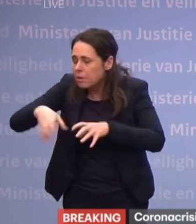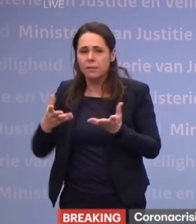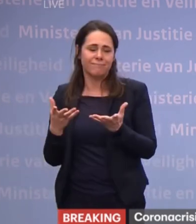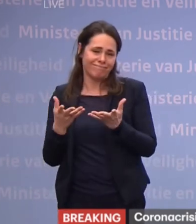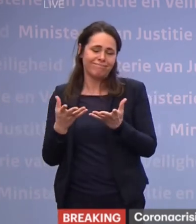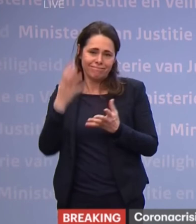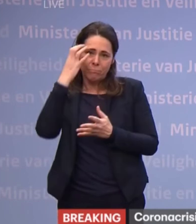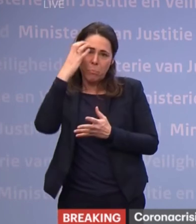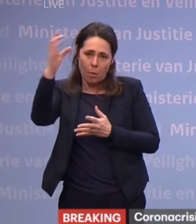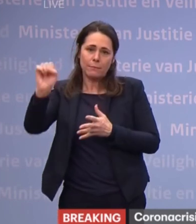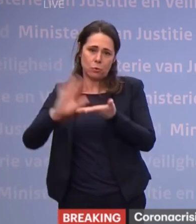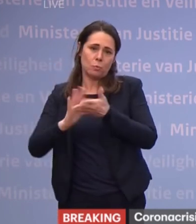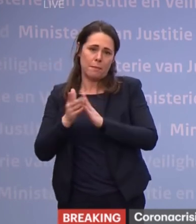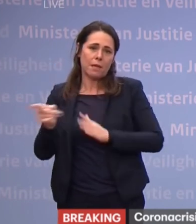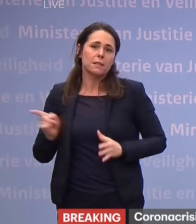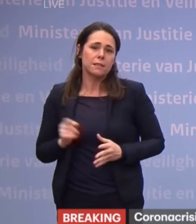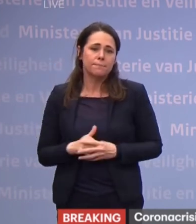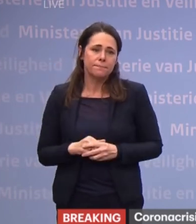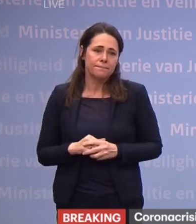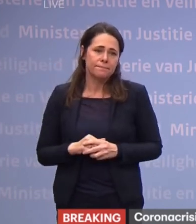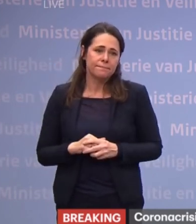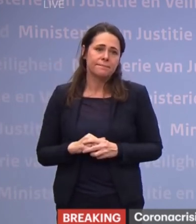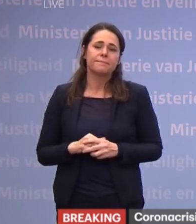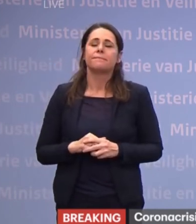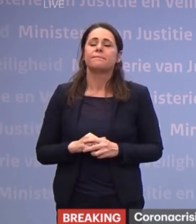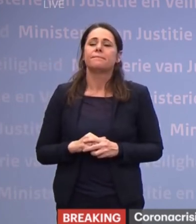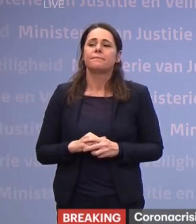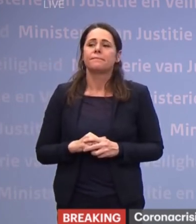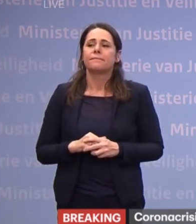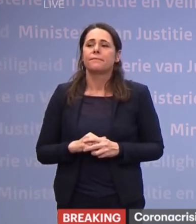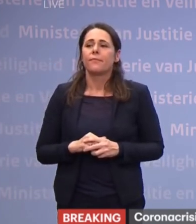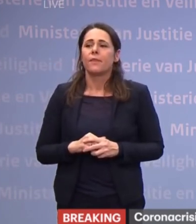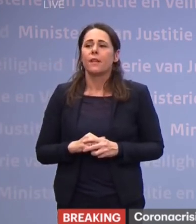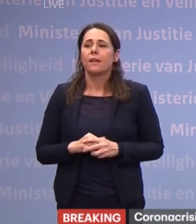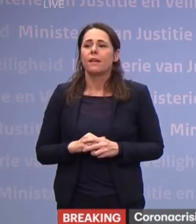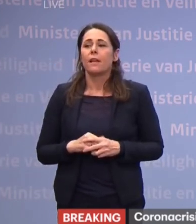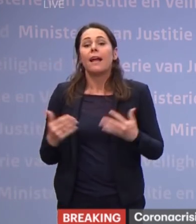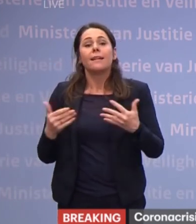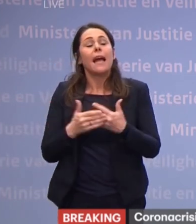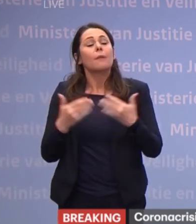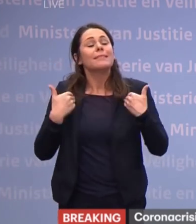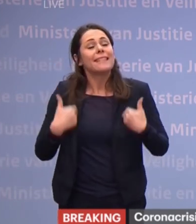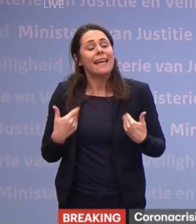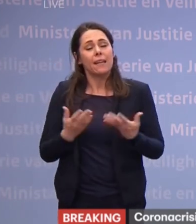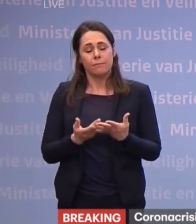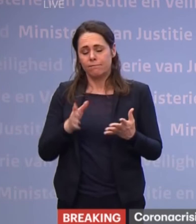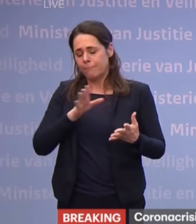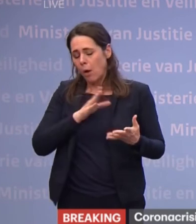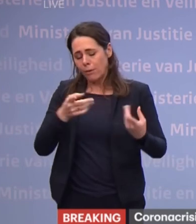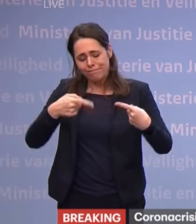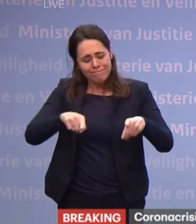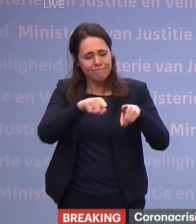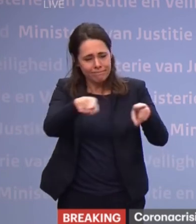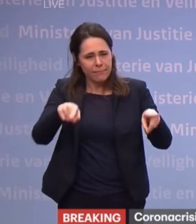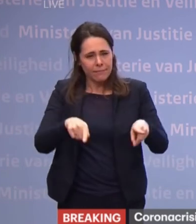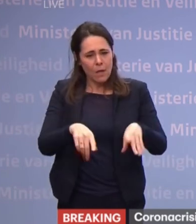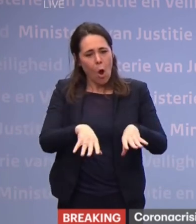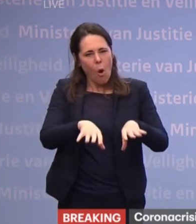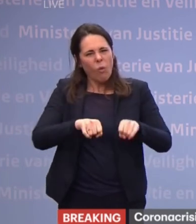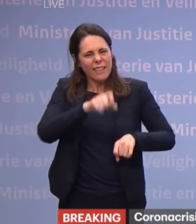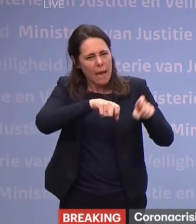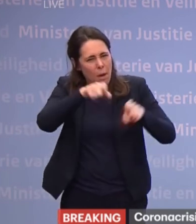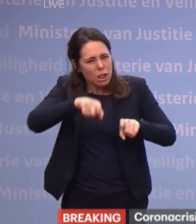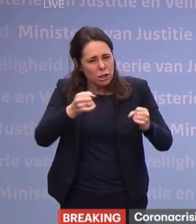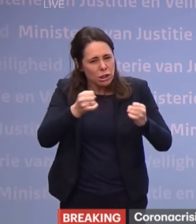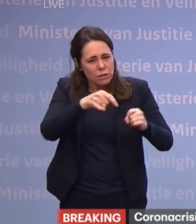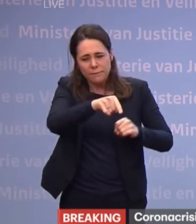voor de supermarkten. Dames en heren, we nemen ook verschillende maatregelen om ondernemers te helpen die in de problemen zitten of in